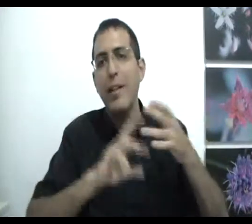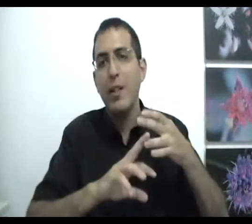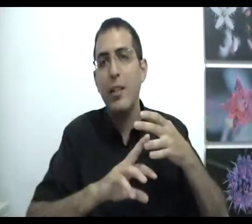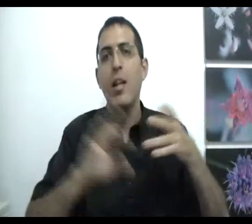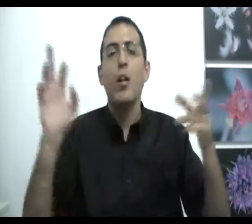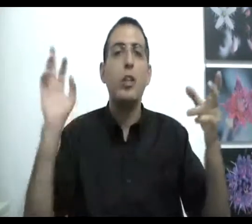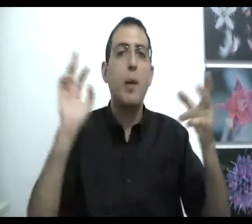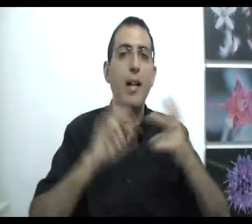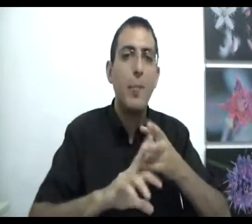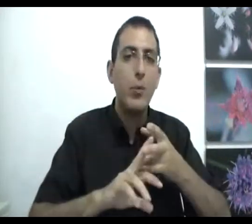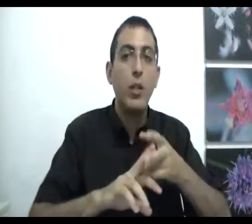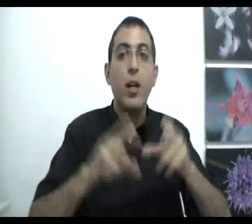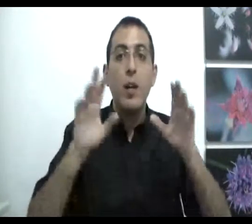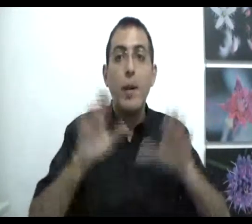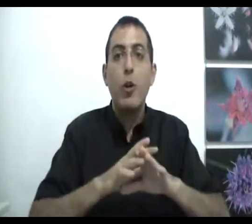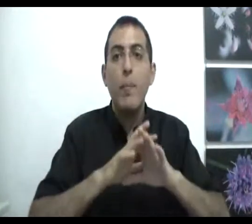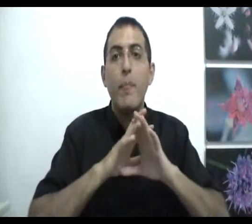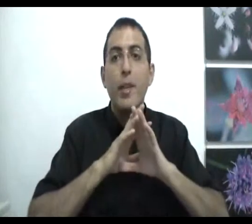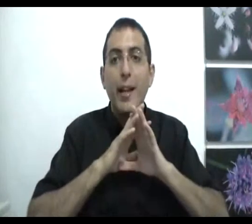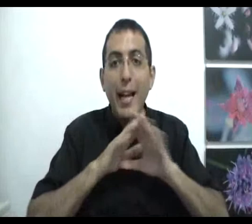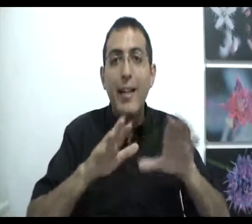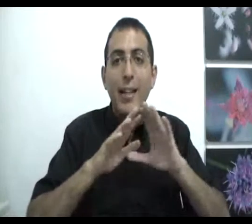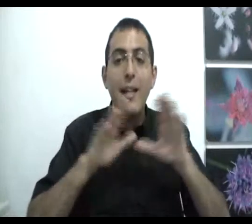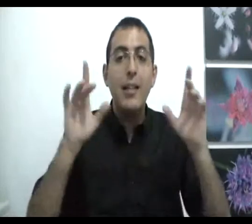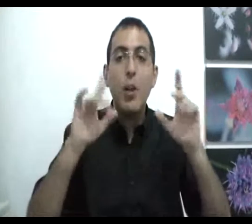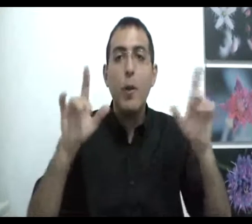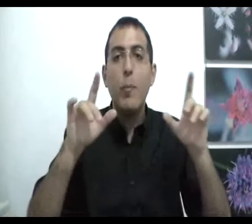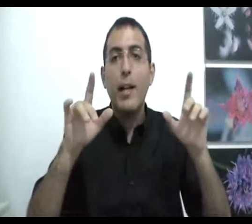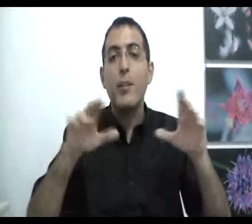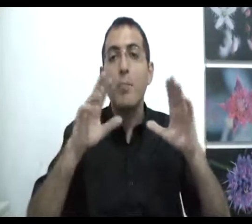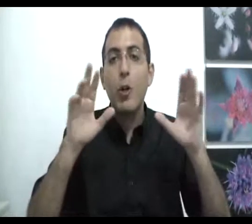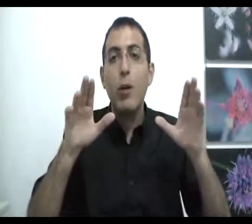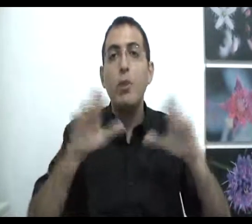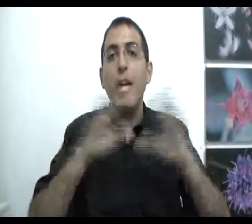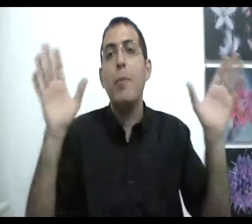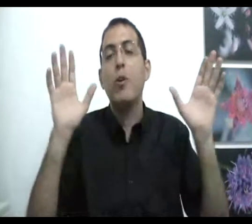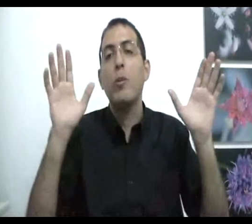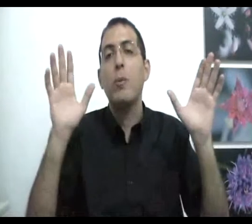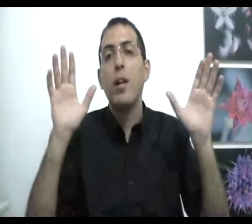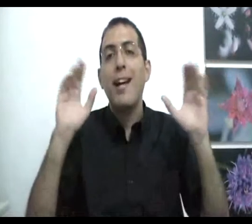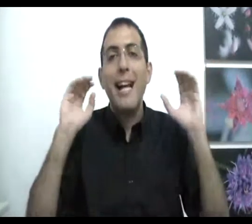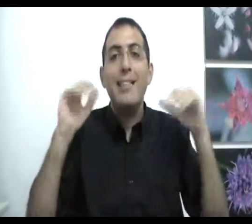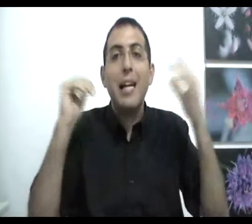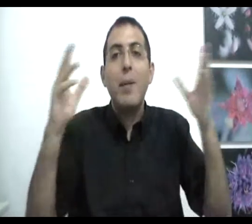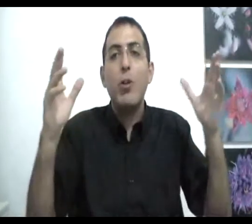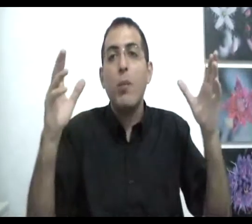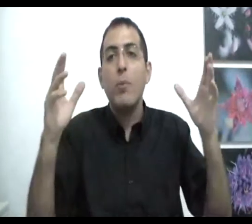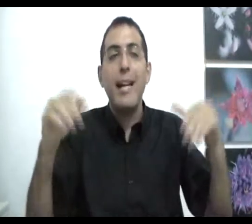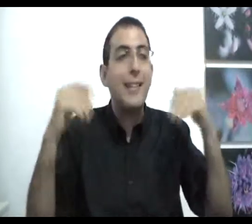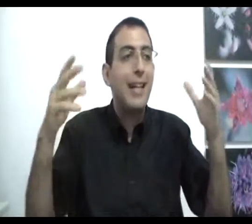לבן לא שיש במחלל פנוי מקום ריק, לא מקום ריק מקום שאין במקום העדר מקום, העדר